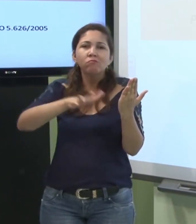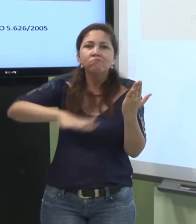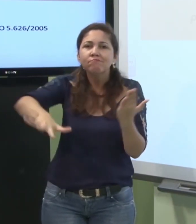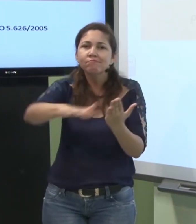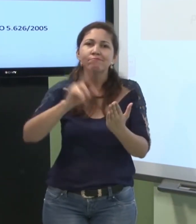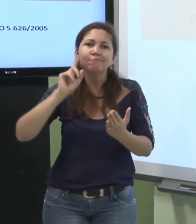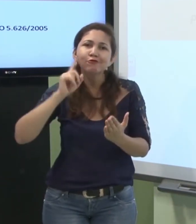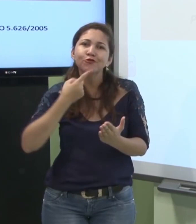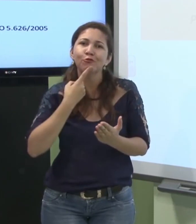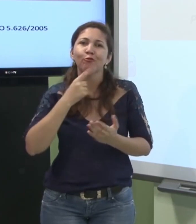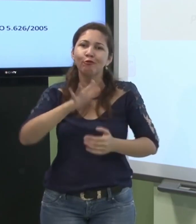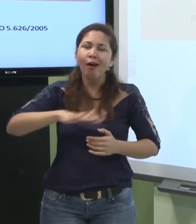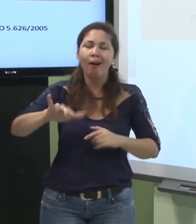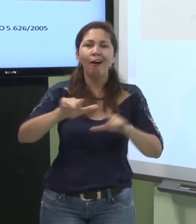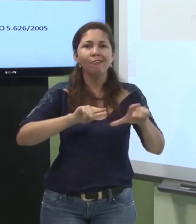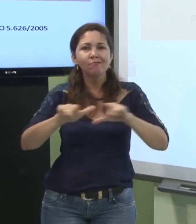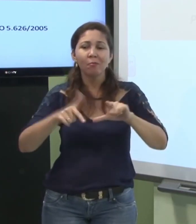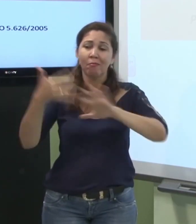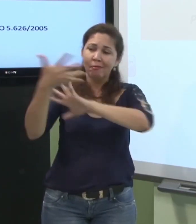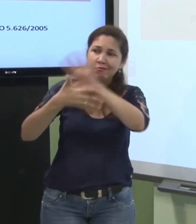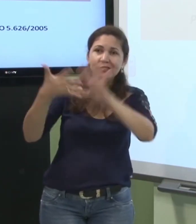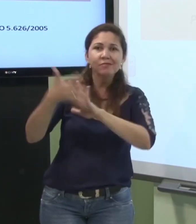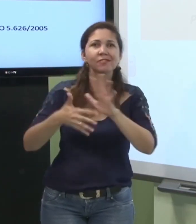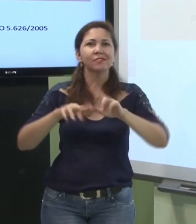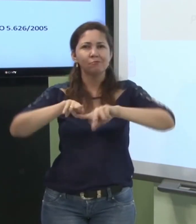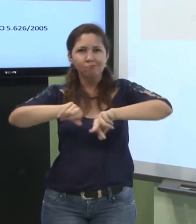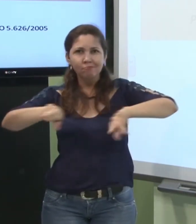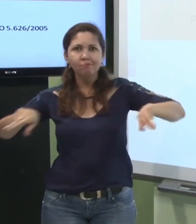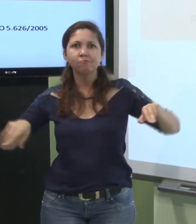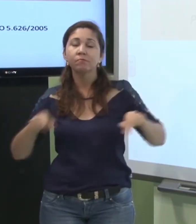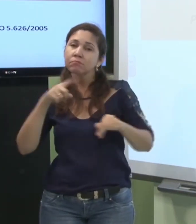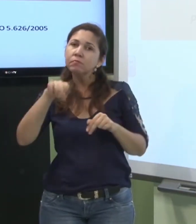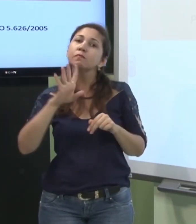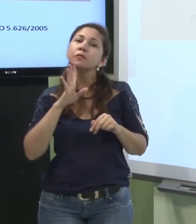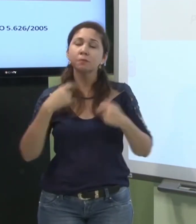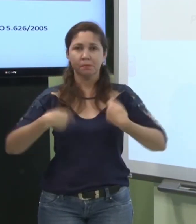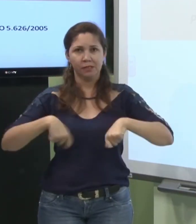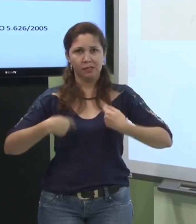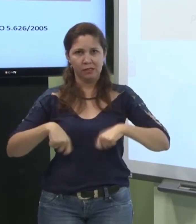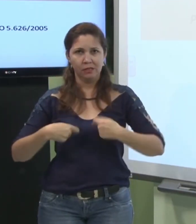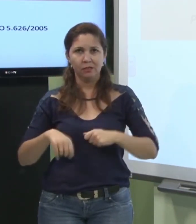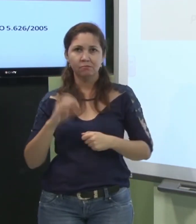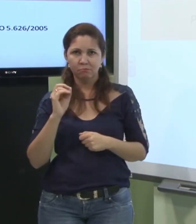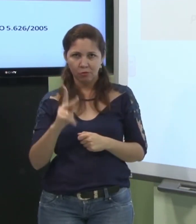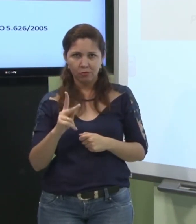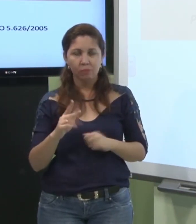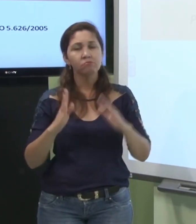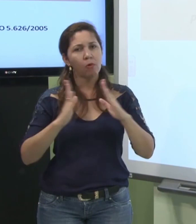trabalho do surdo sobre a língua de sinais o que que precisa que